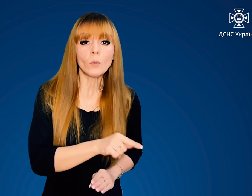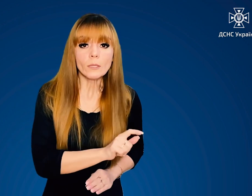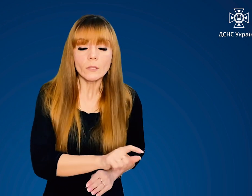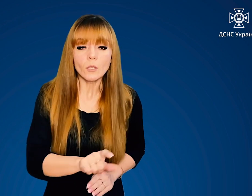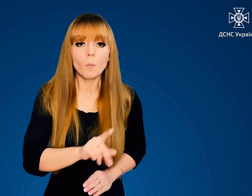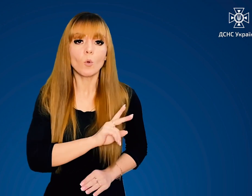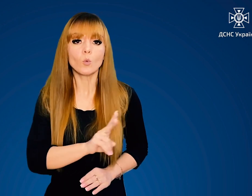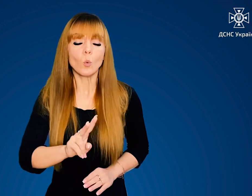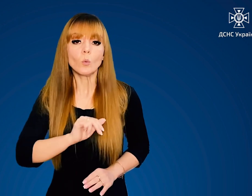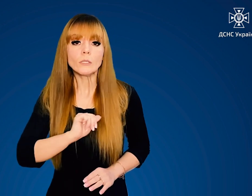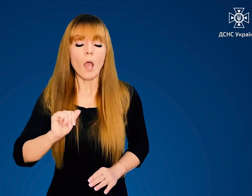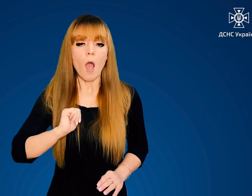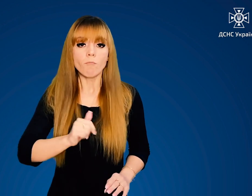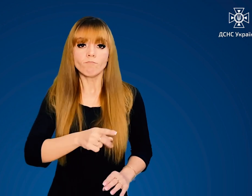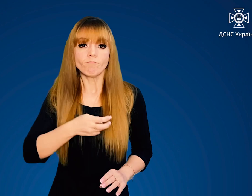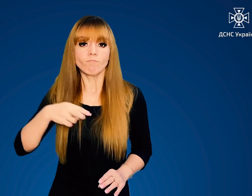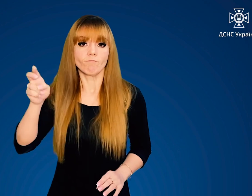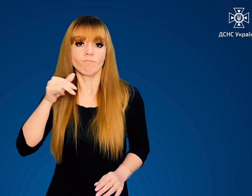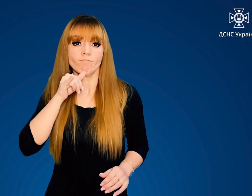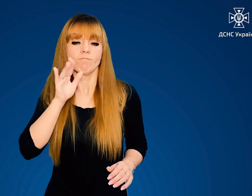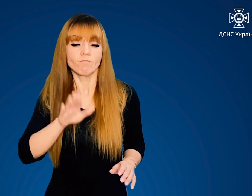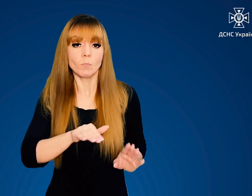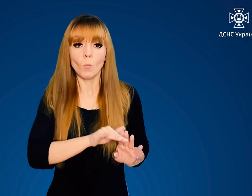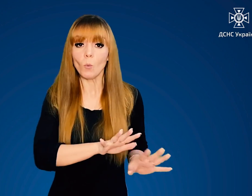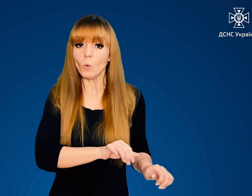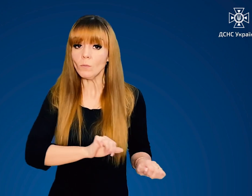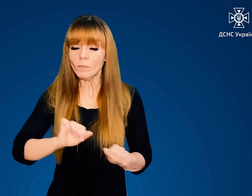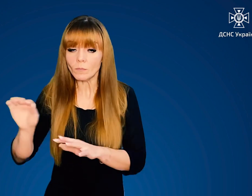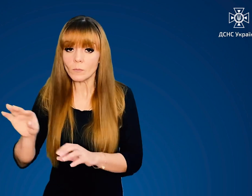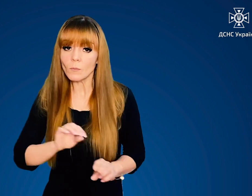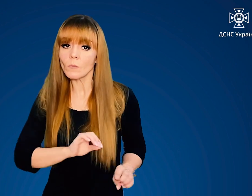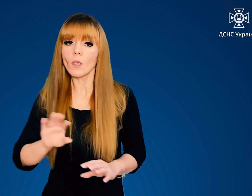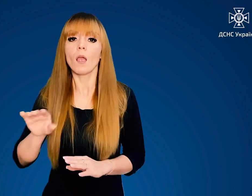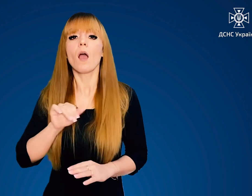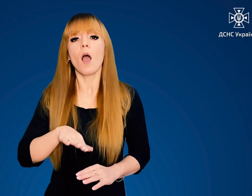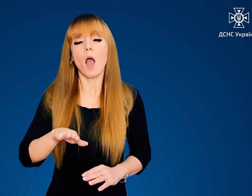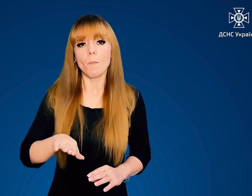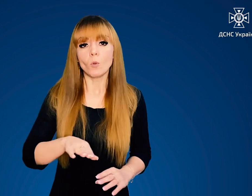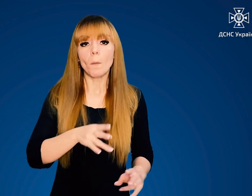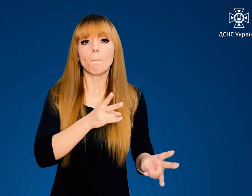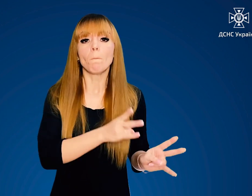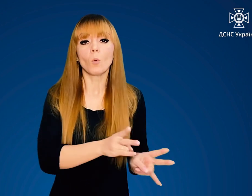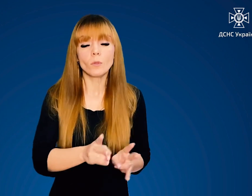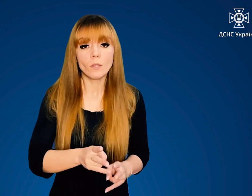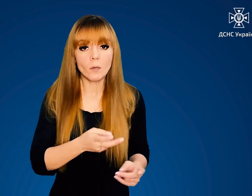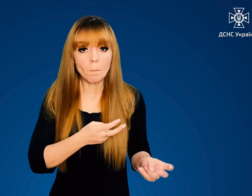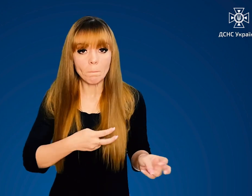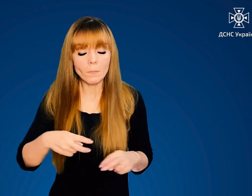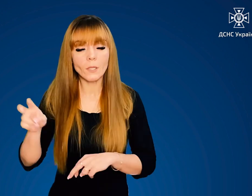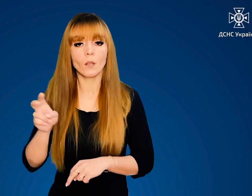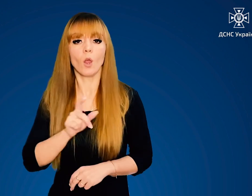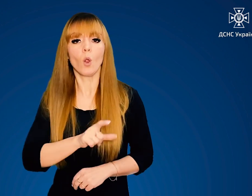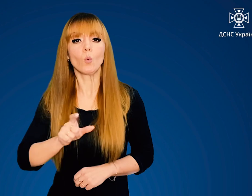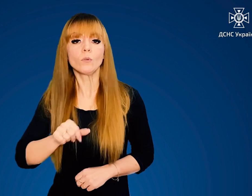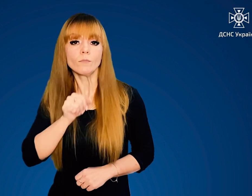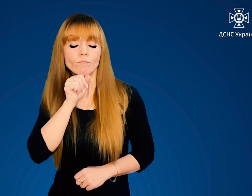допомогу тим, хто не може вийти самостійно. А потім евакуюються потерпілі, люди